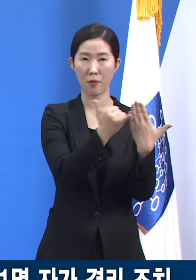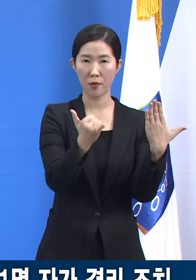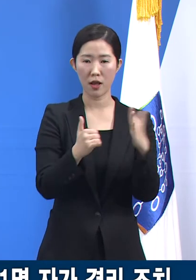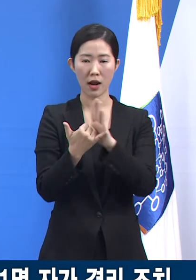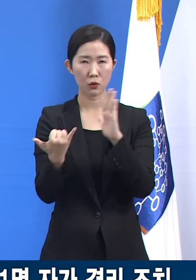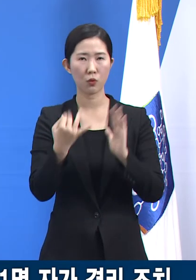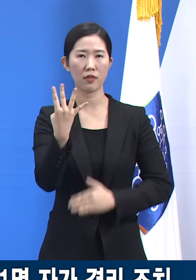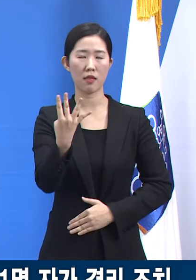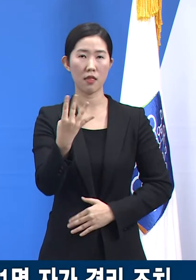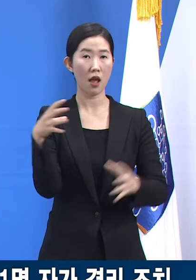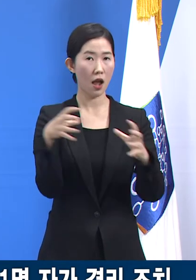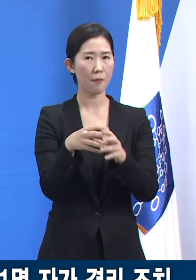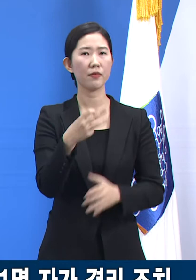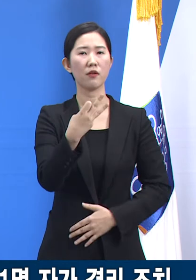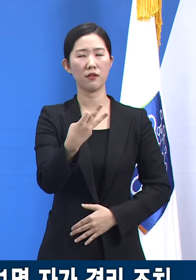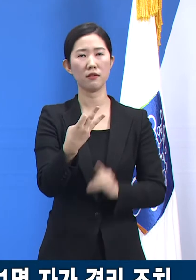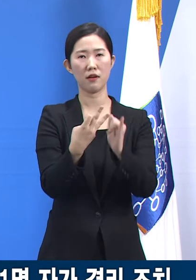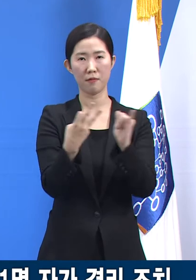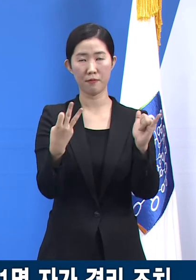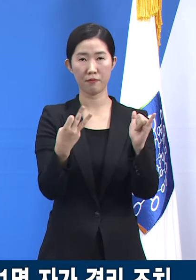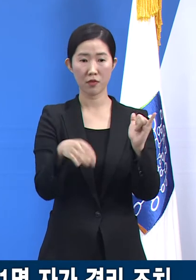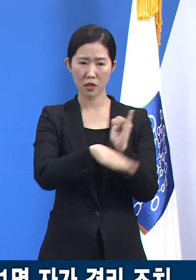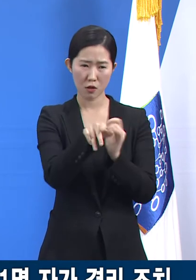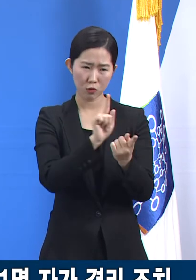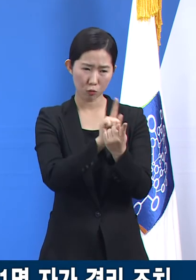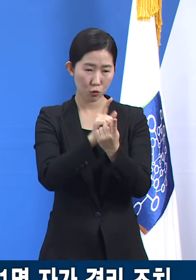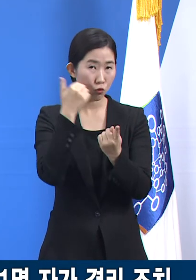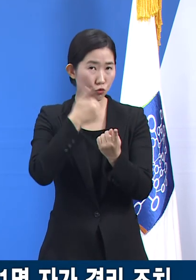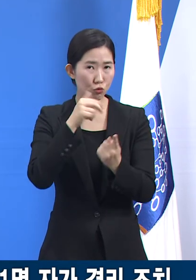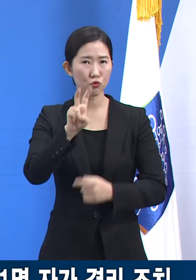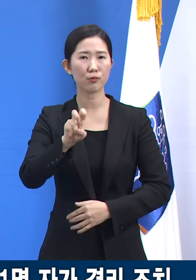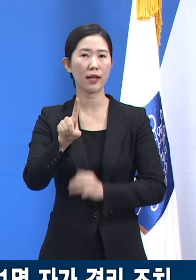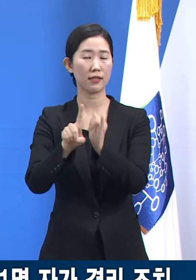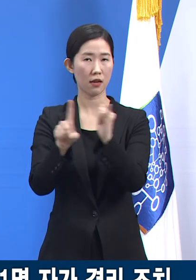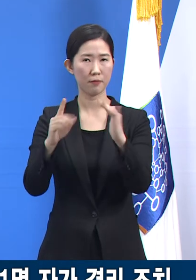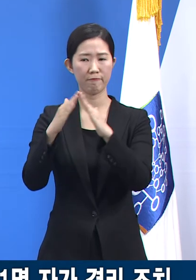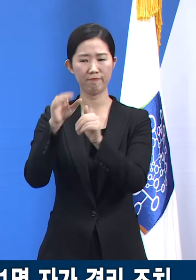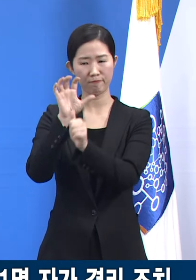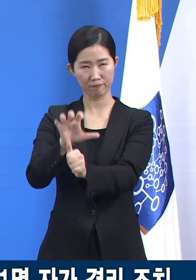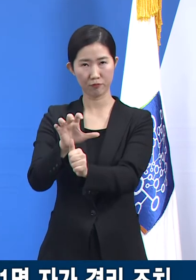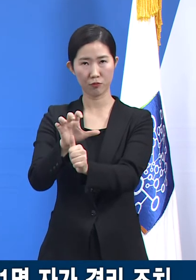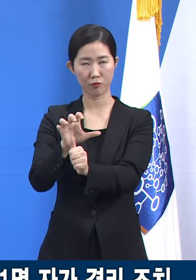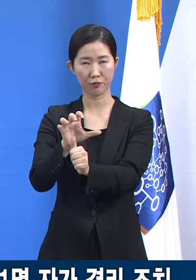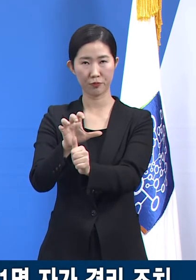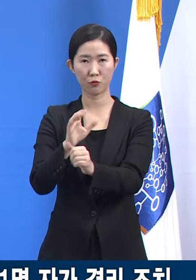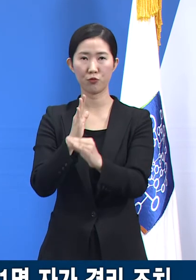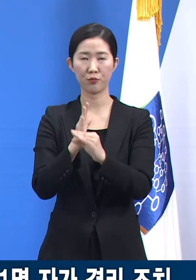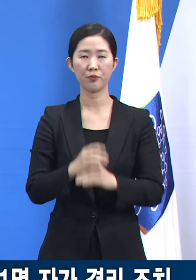13명으로 이들과 접촉한 21명에 대해 현재 자가격리 조치 중입니다.